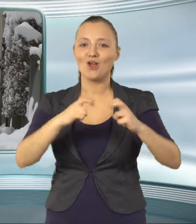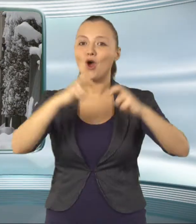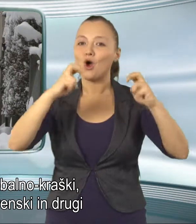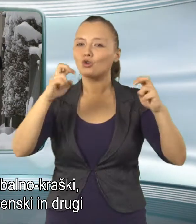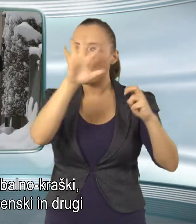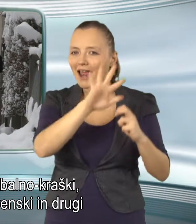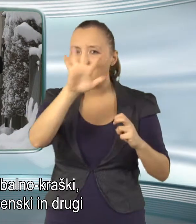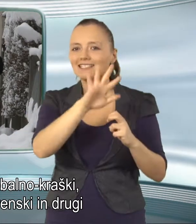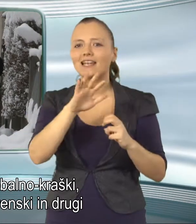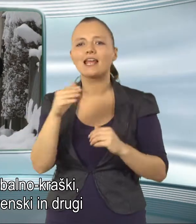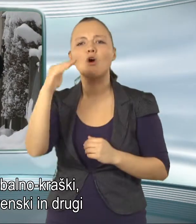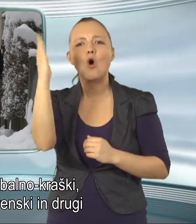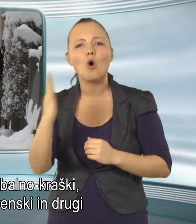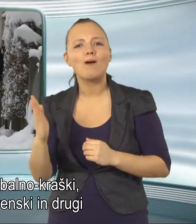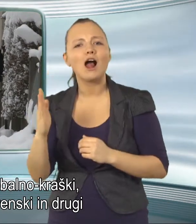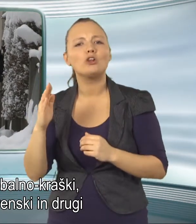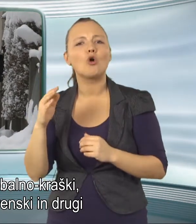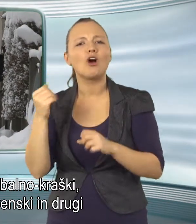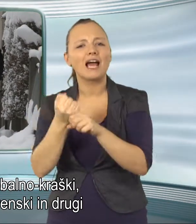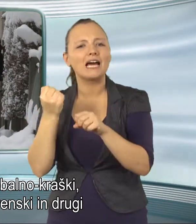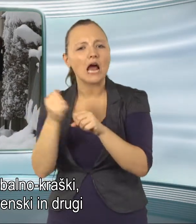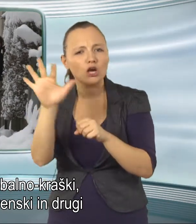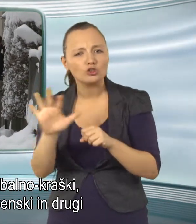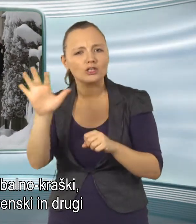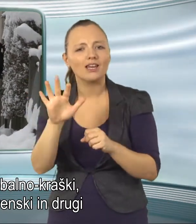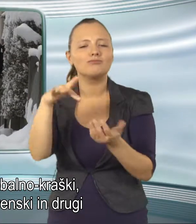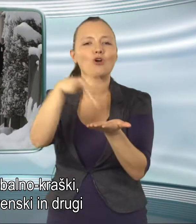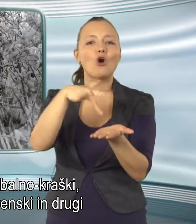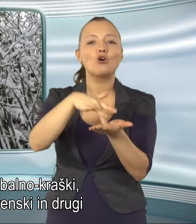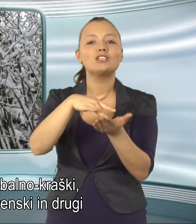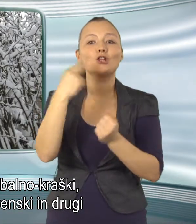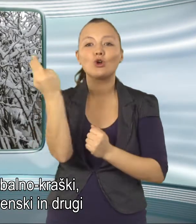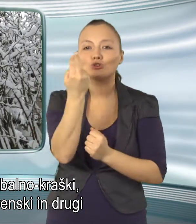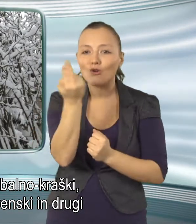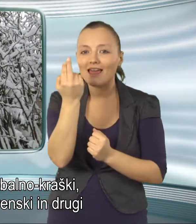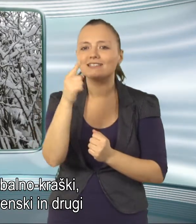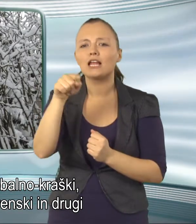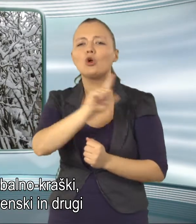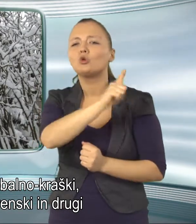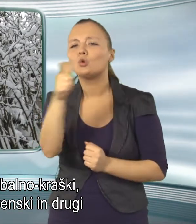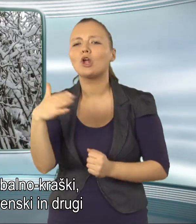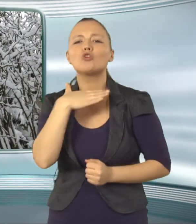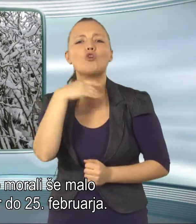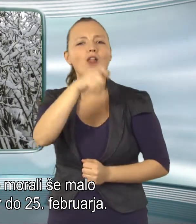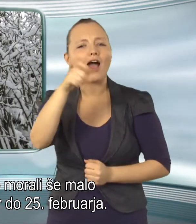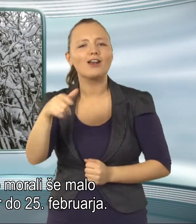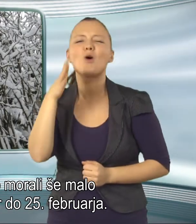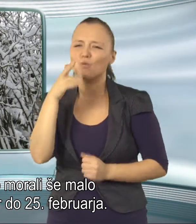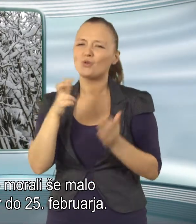Gorenjski, obaljno Kraški, osrednje slovenski in drugi šolarji pa bodo morali še malo počakati in